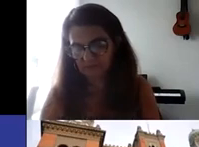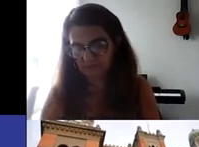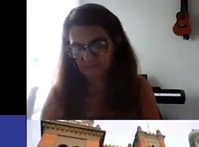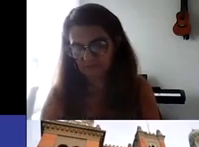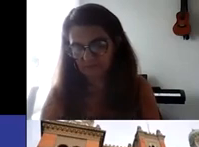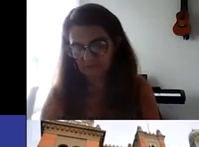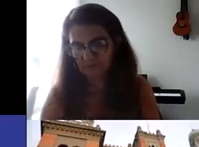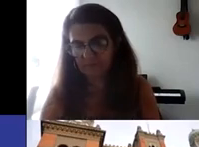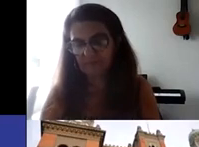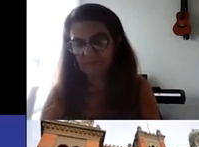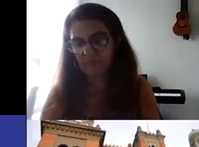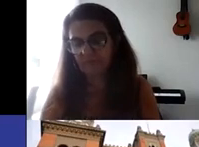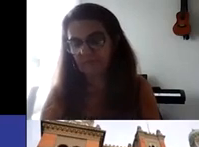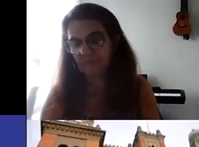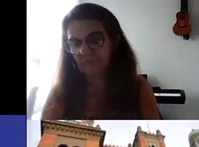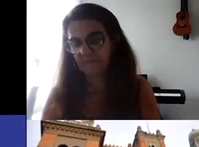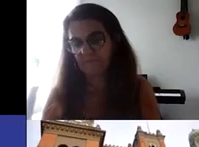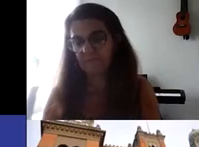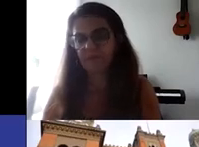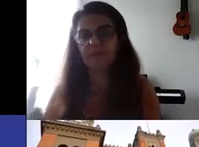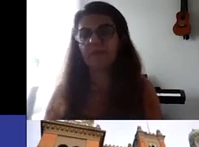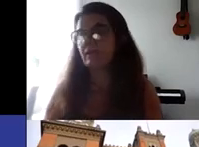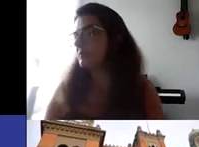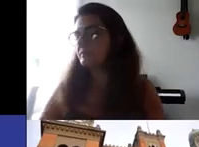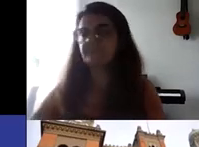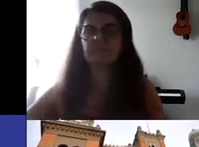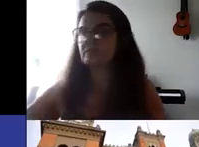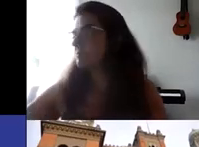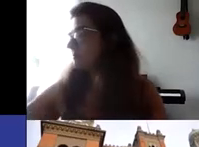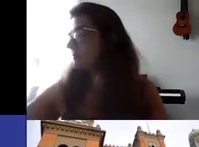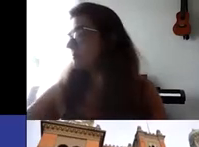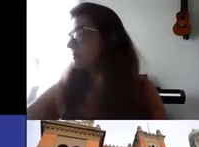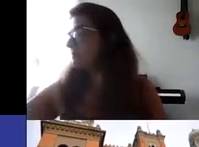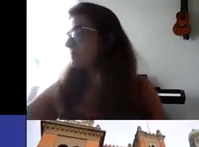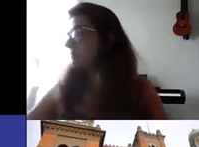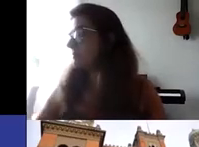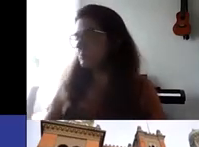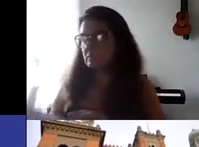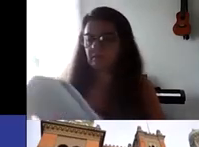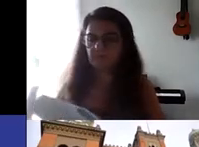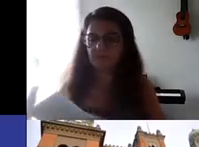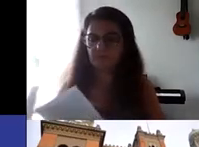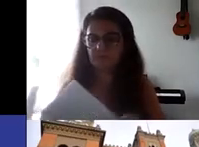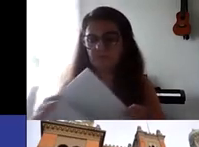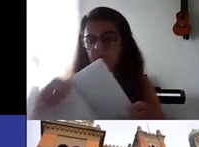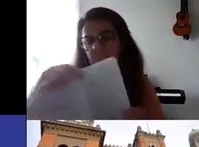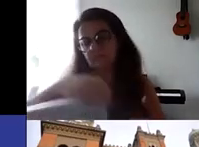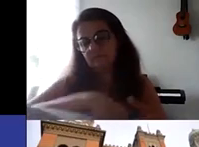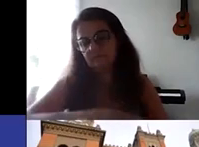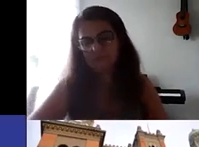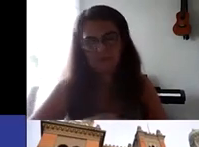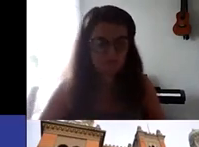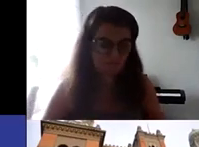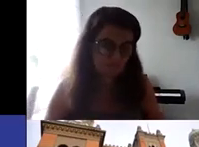E temos alguns marcos legais, a Márcia até apresentou alguns, a gente foca neles, que é a Lei 10.048-10